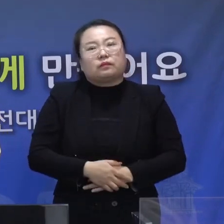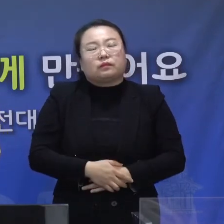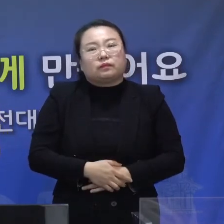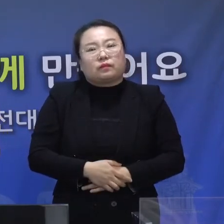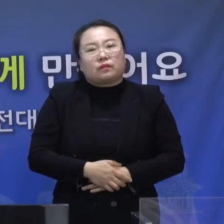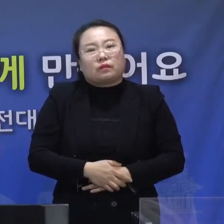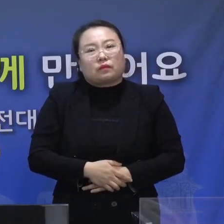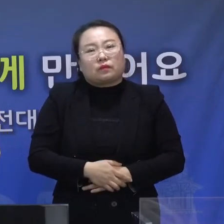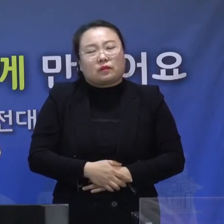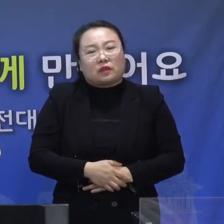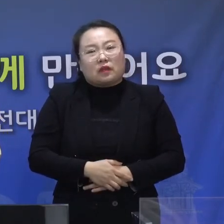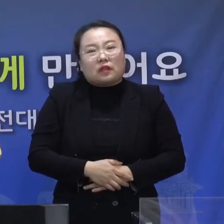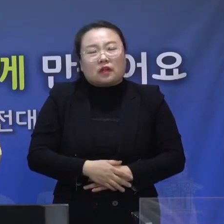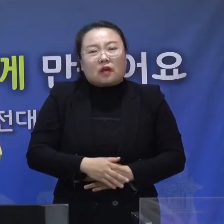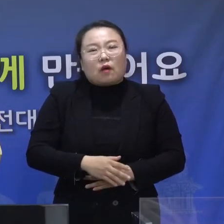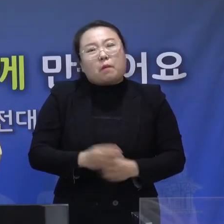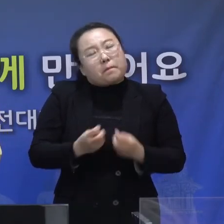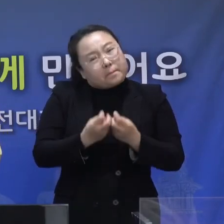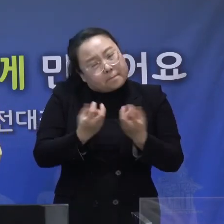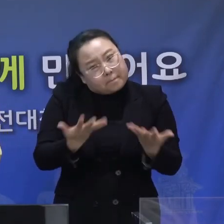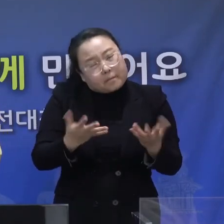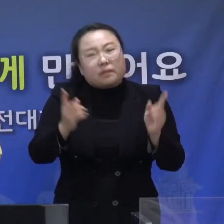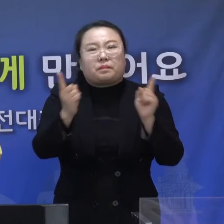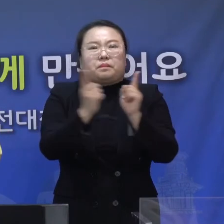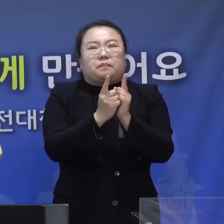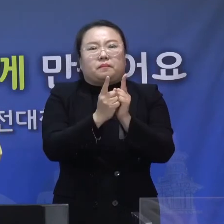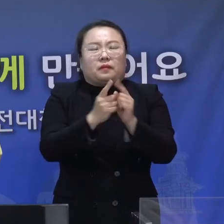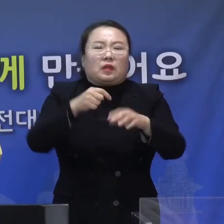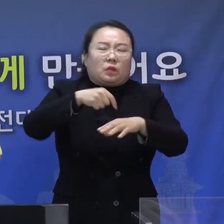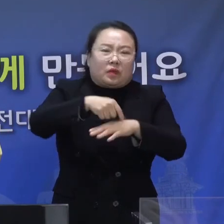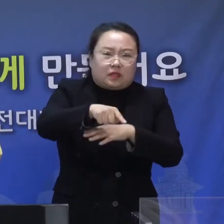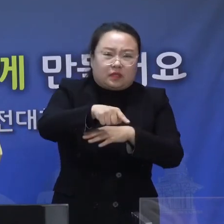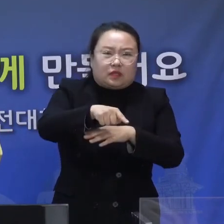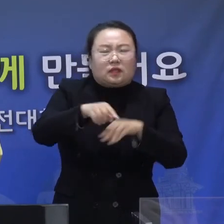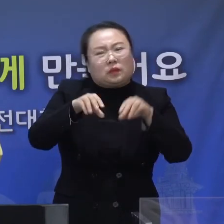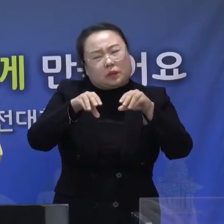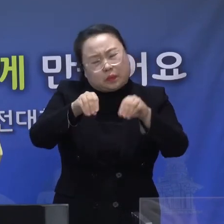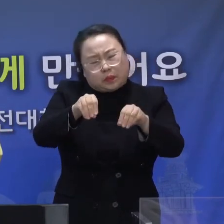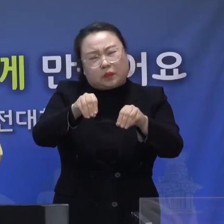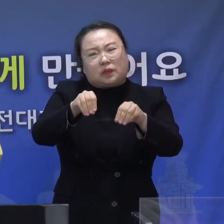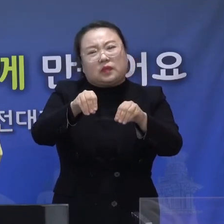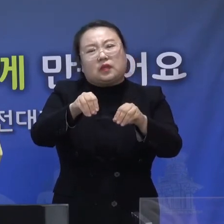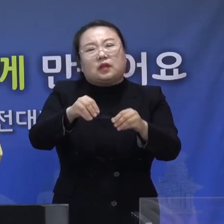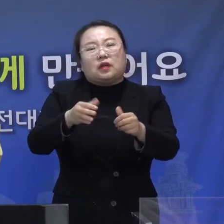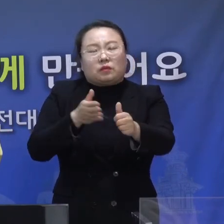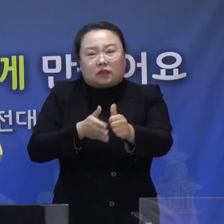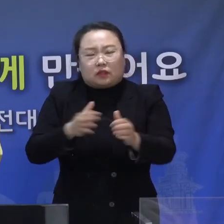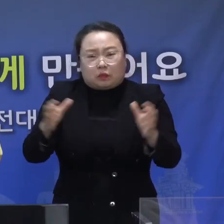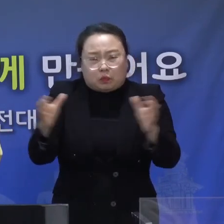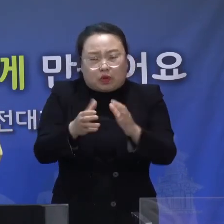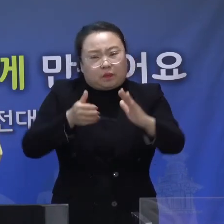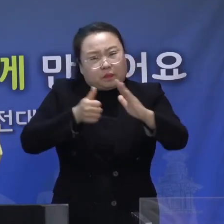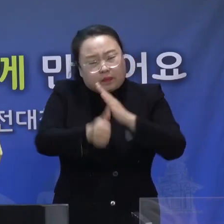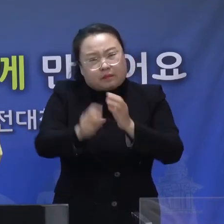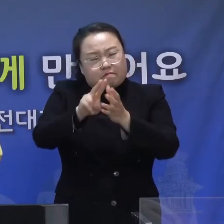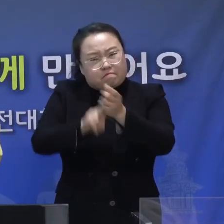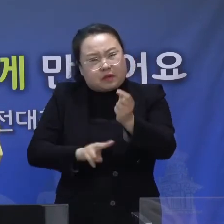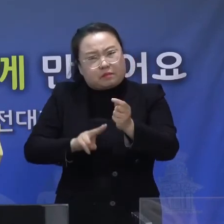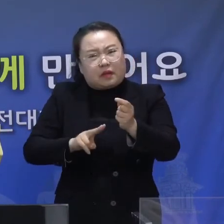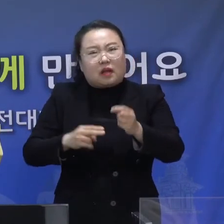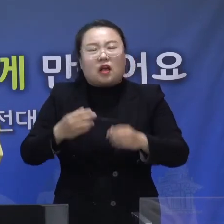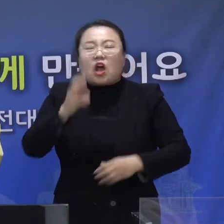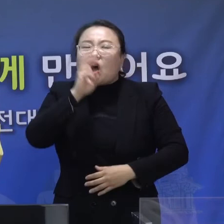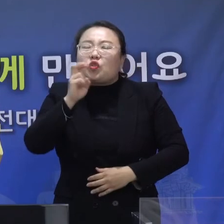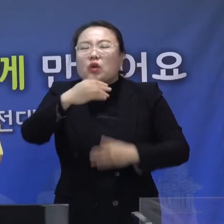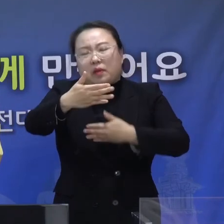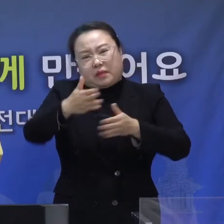불효불급한 외출을 자제해 주시고 방문, 판매, 설명회와 소규모 모임, 노래방, PC방 등